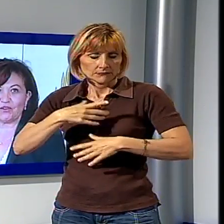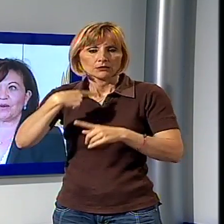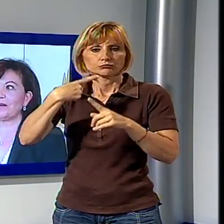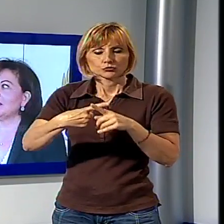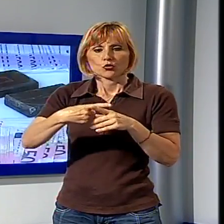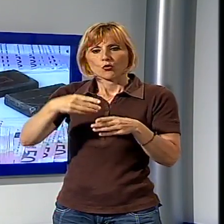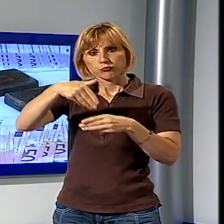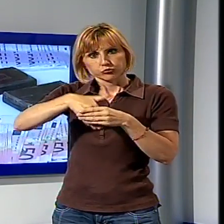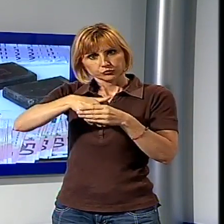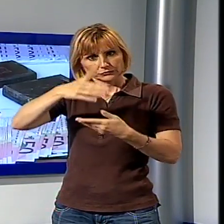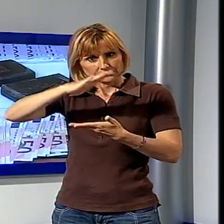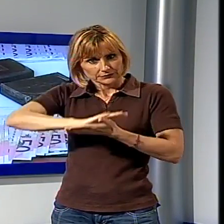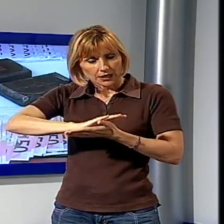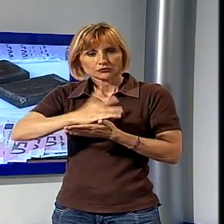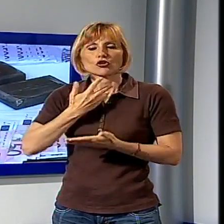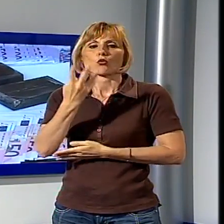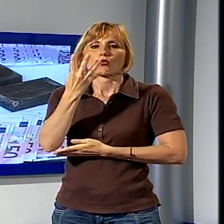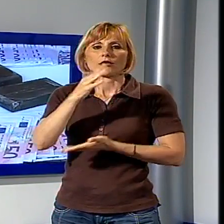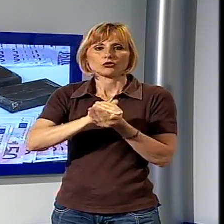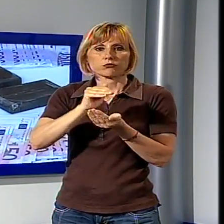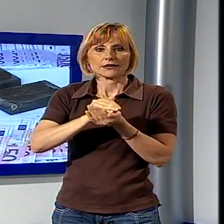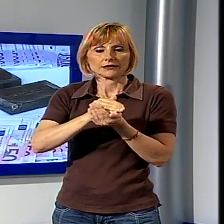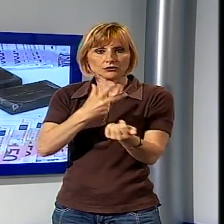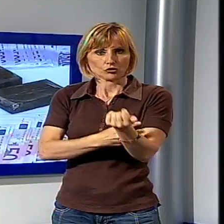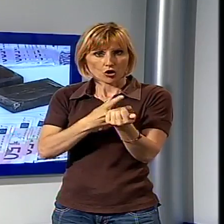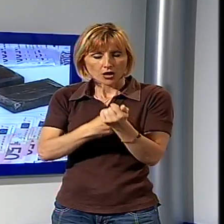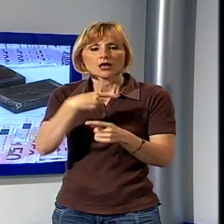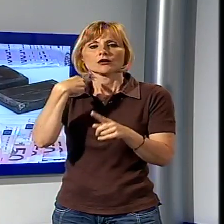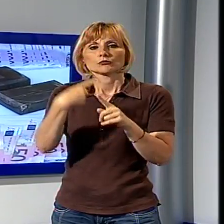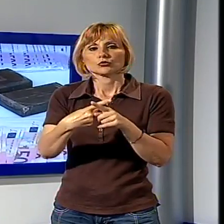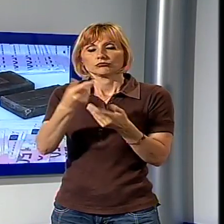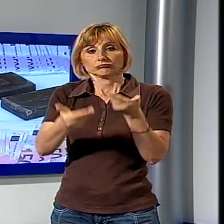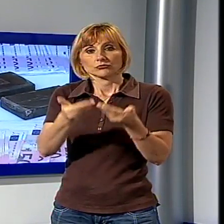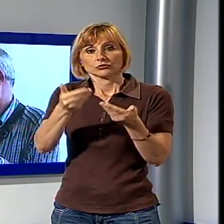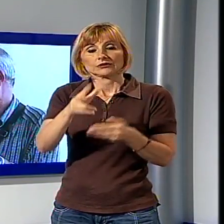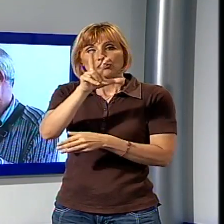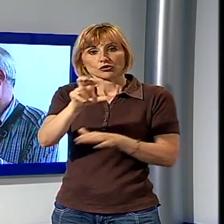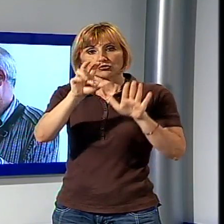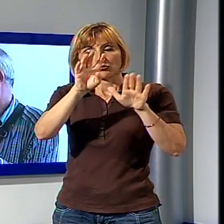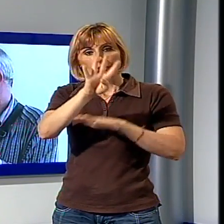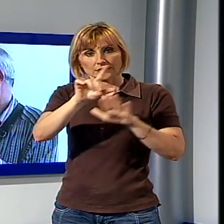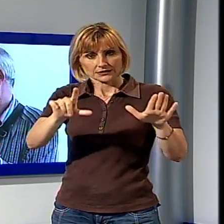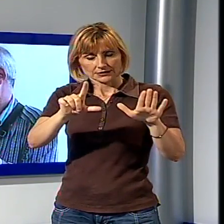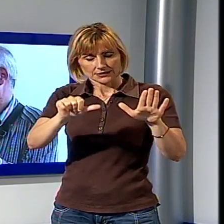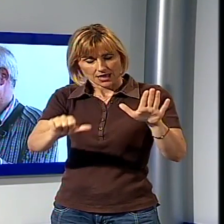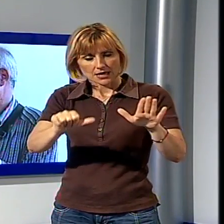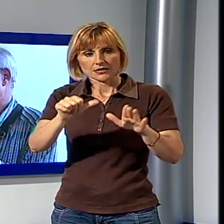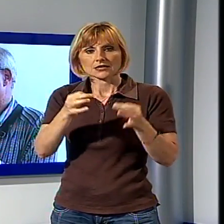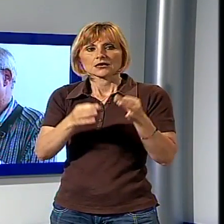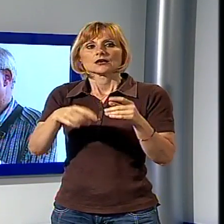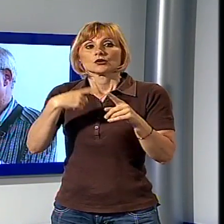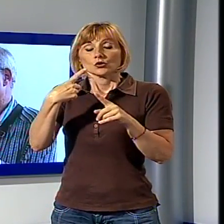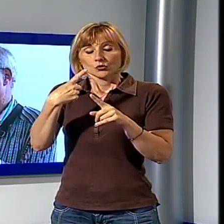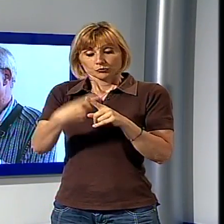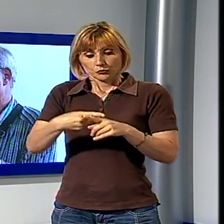sigillata contenente quattro panetti di acice per un peso complessivo di 376 grammi destinati al mercato locale e